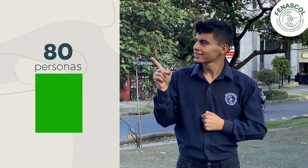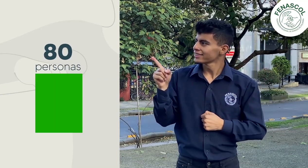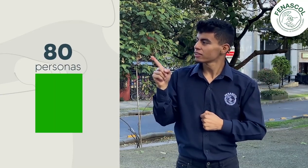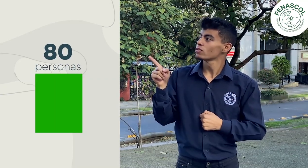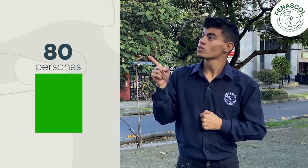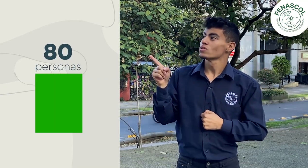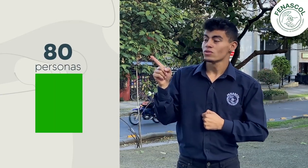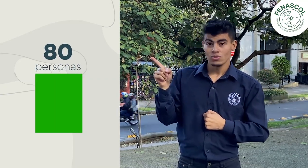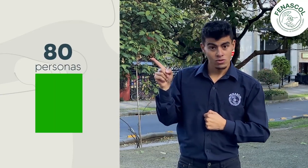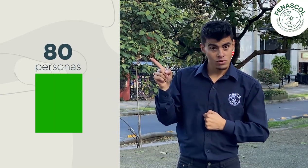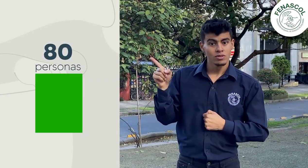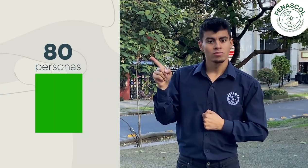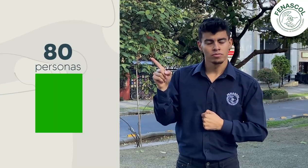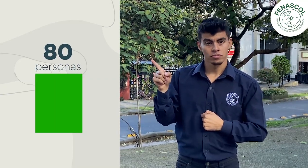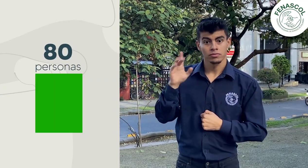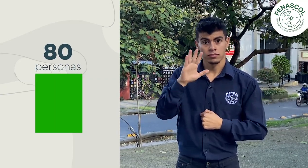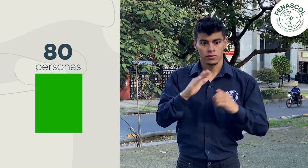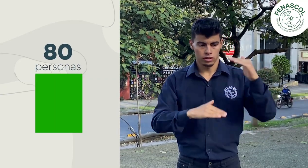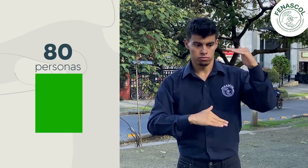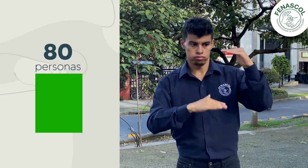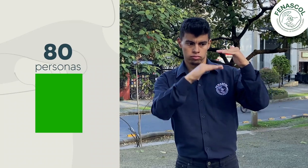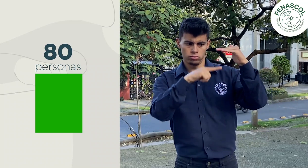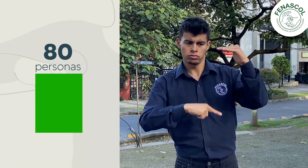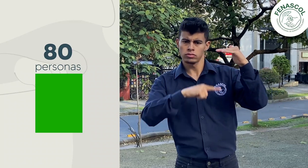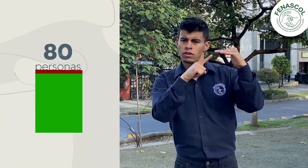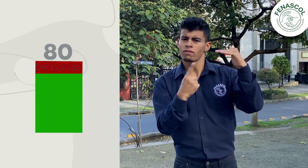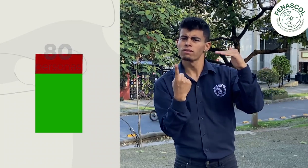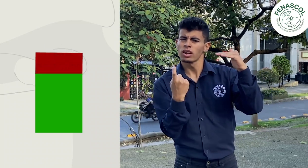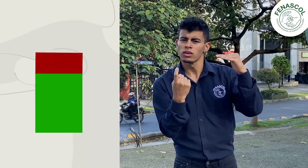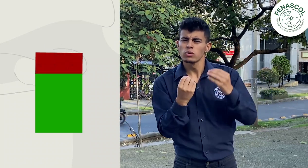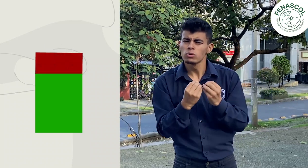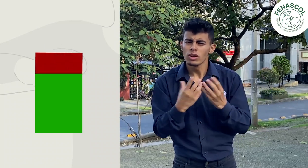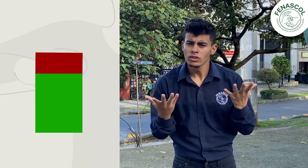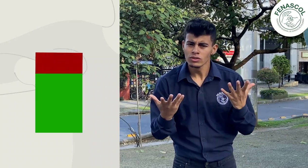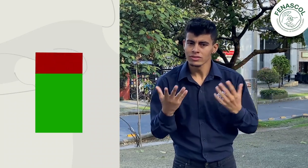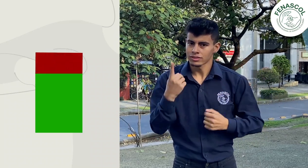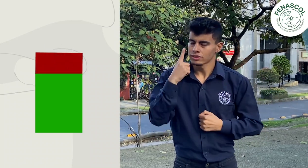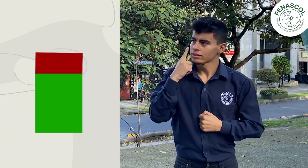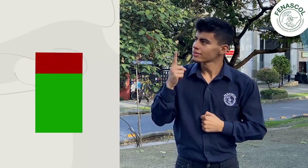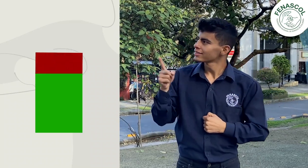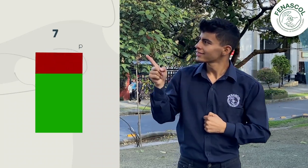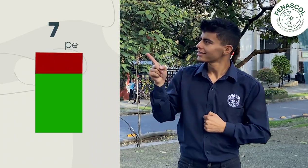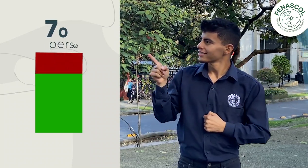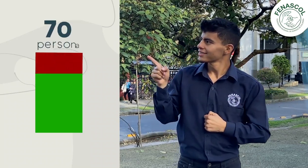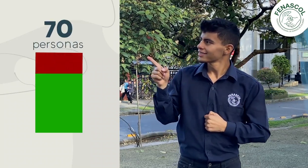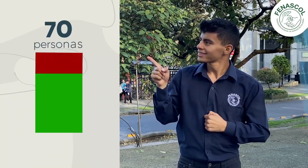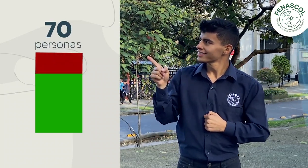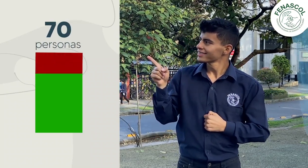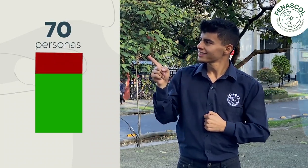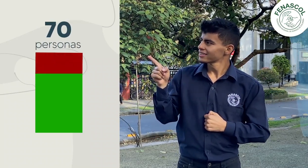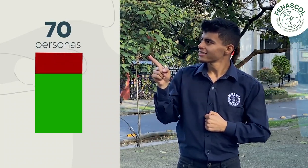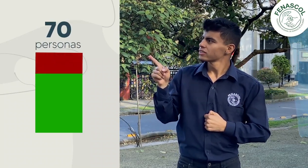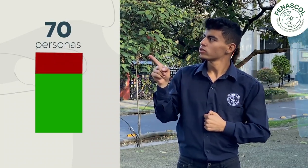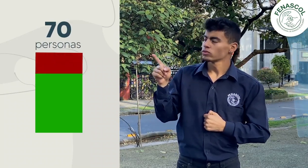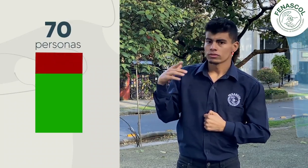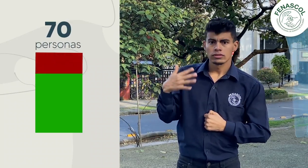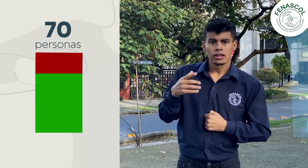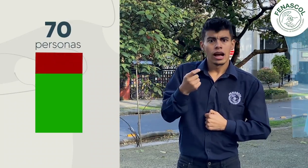¡Uy! Y para completar el aforo, hay 70 cupos disponibles. Si estás